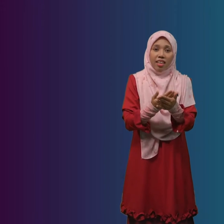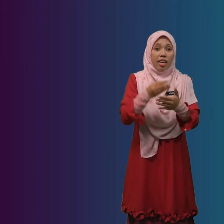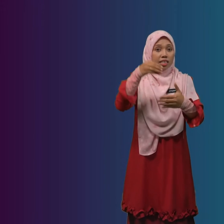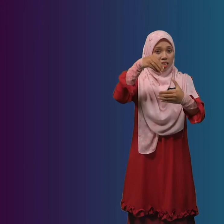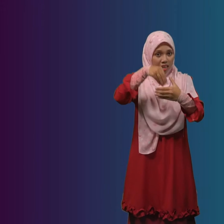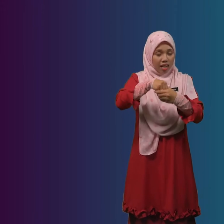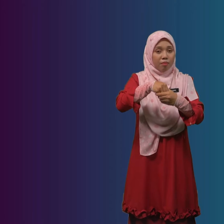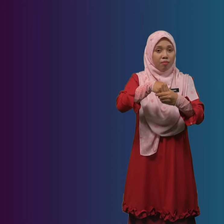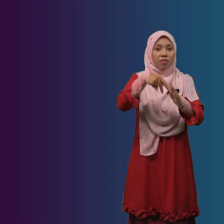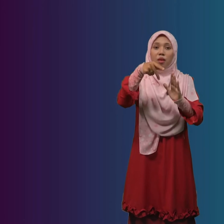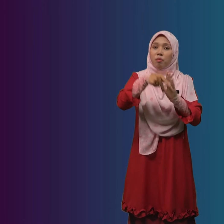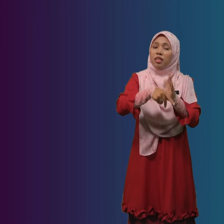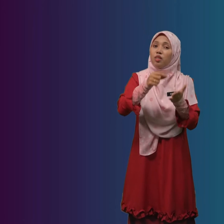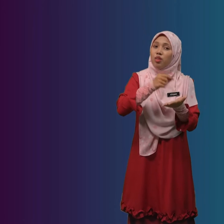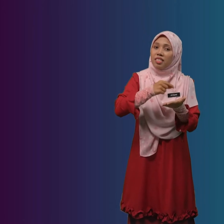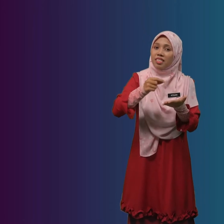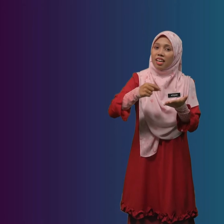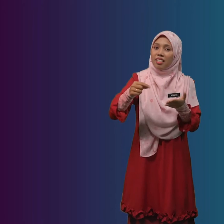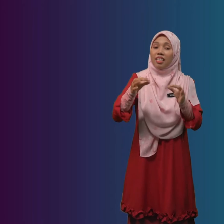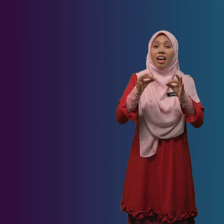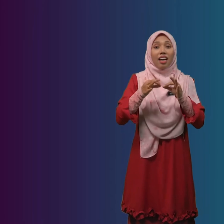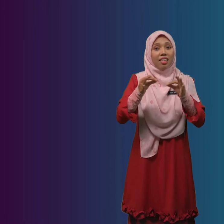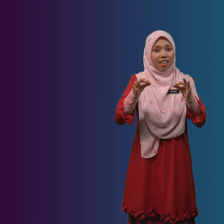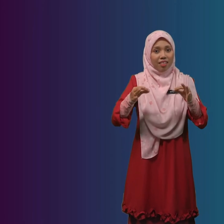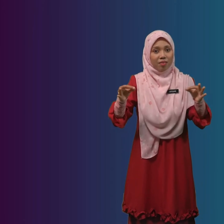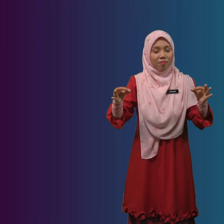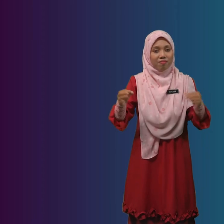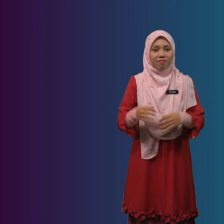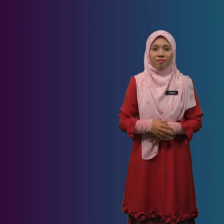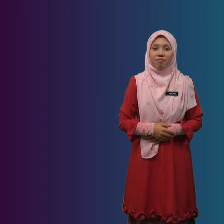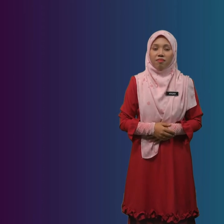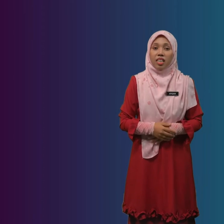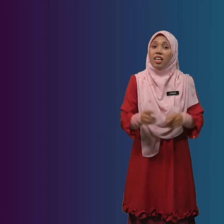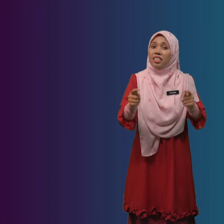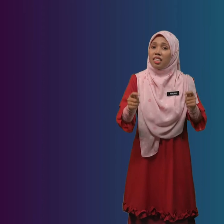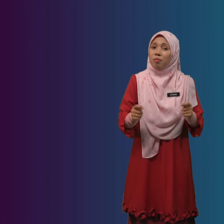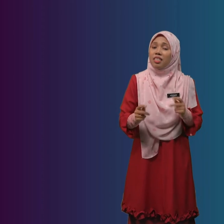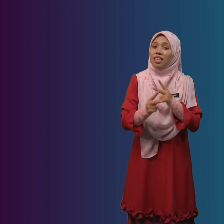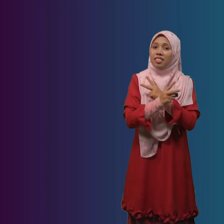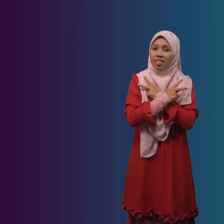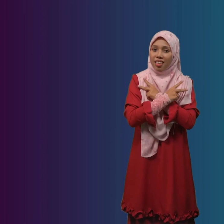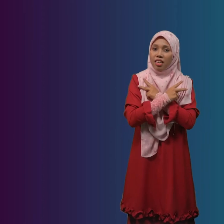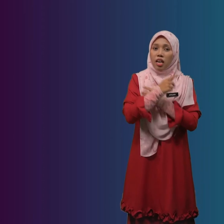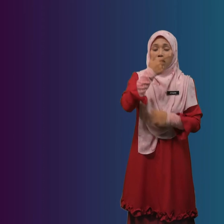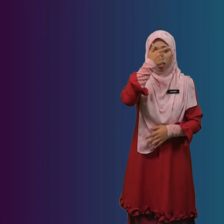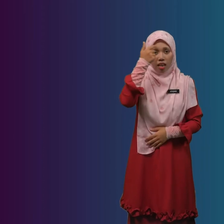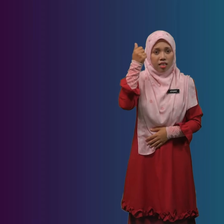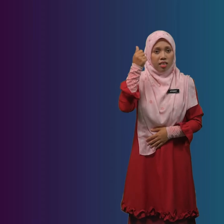Dalam Penulisan Ayat Terima Kasih Kerana